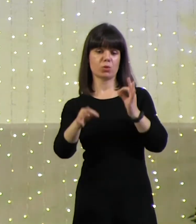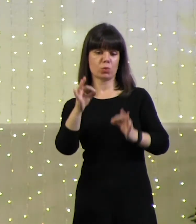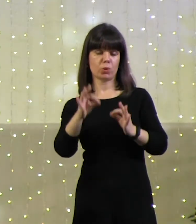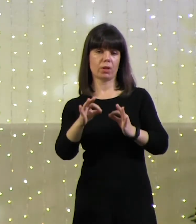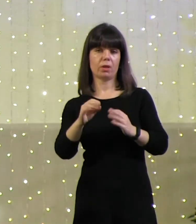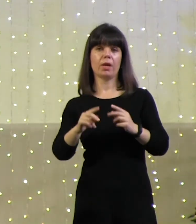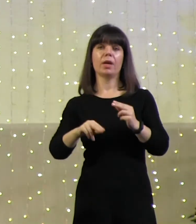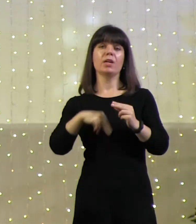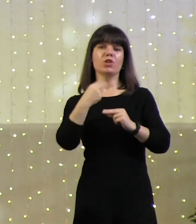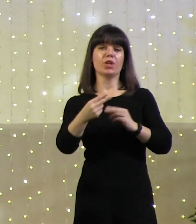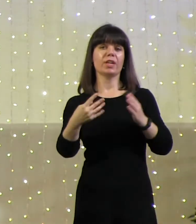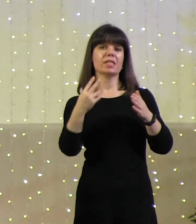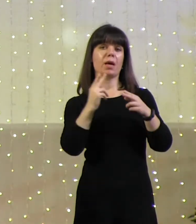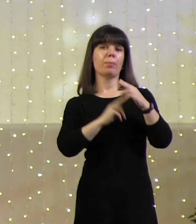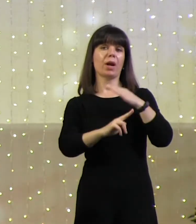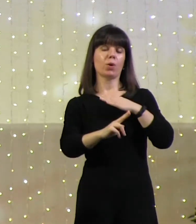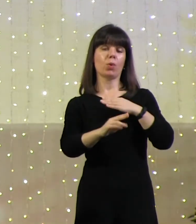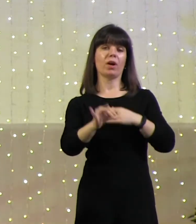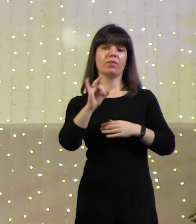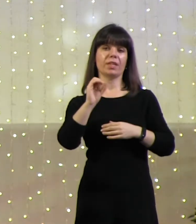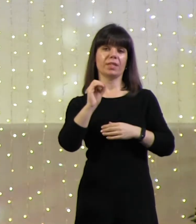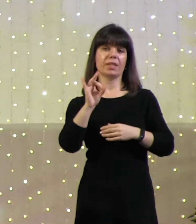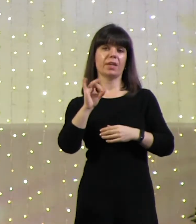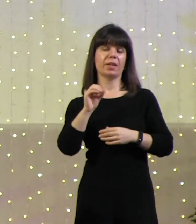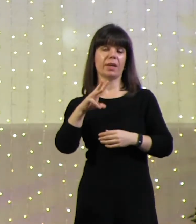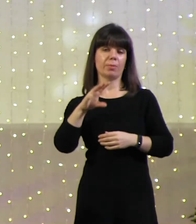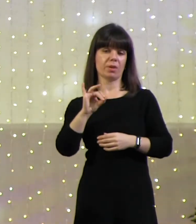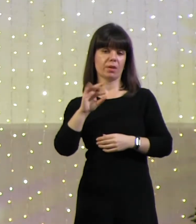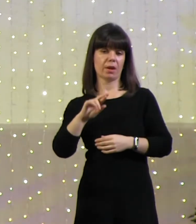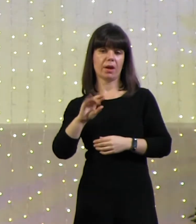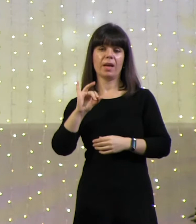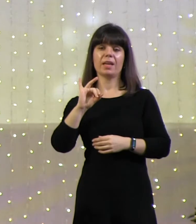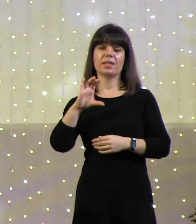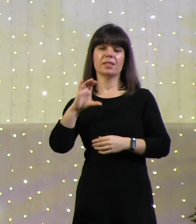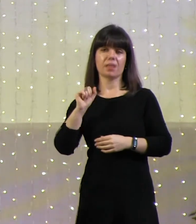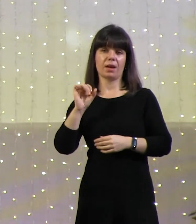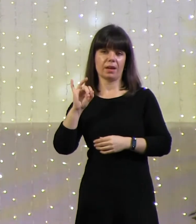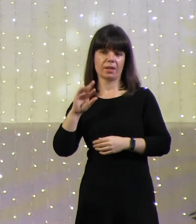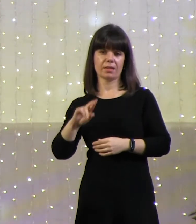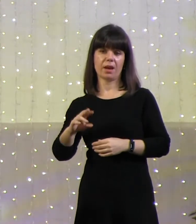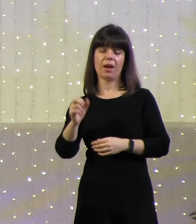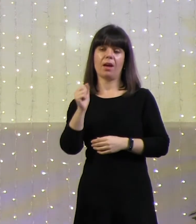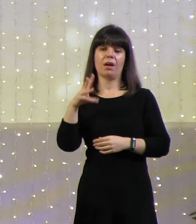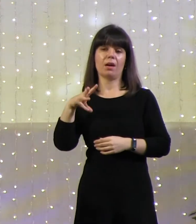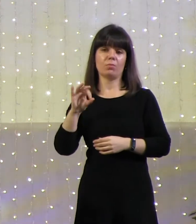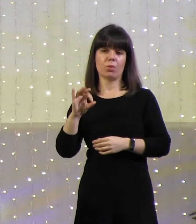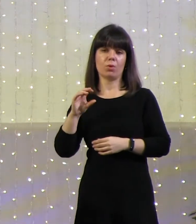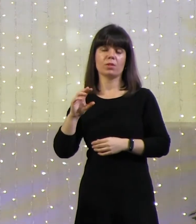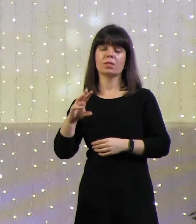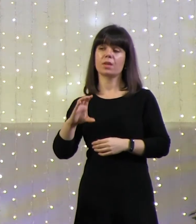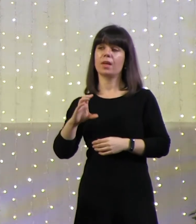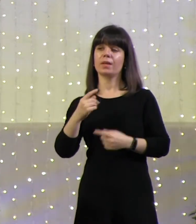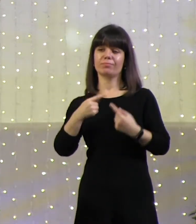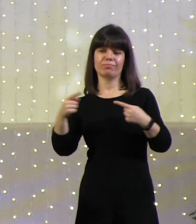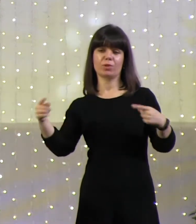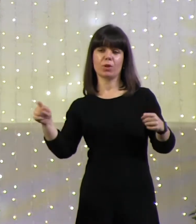пророков. Еремия, Исайя, Амос, большие, малые пророки.